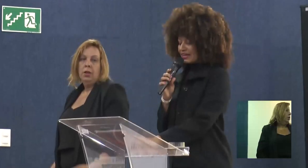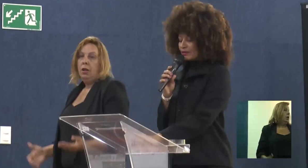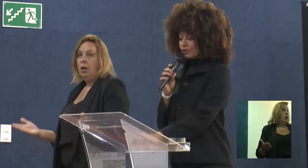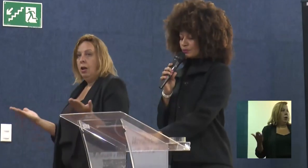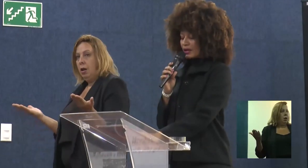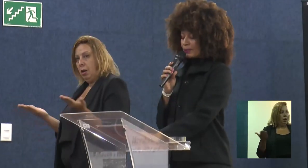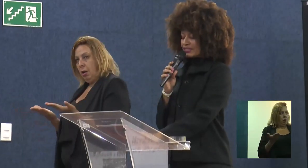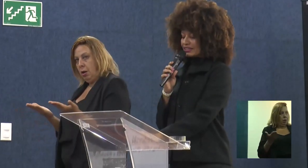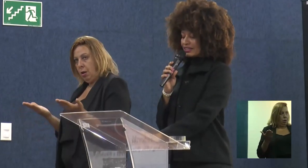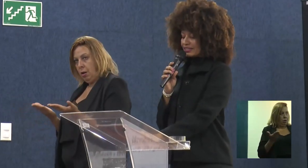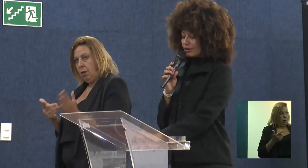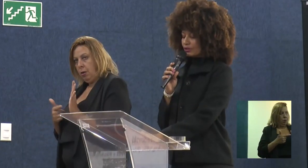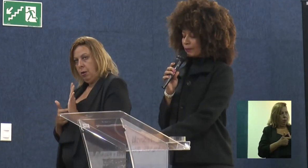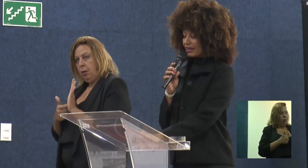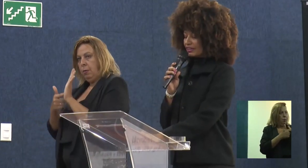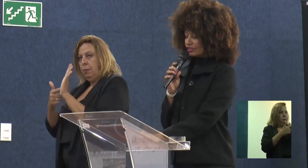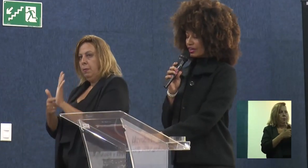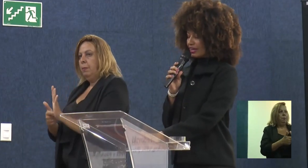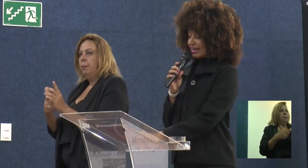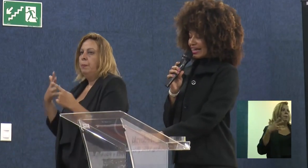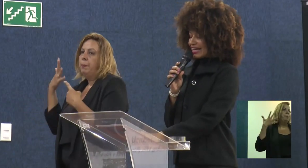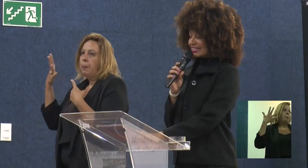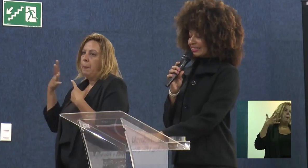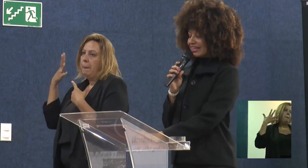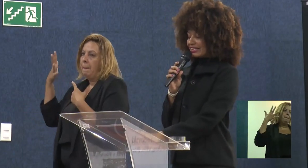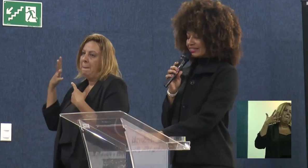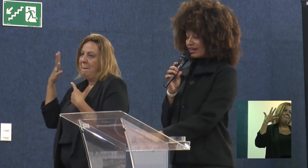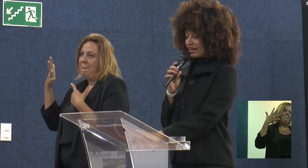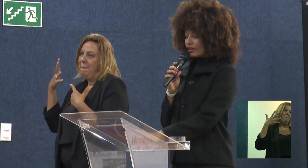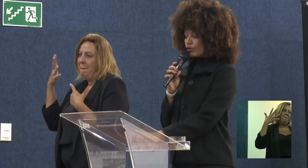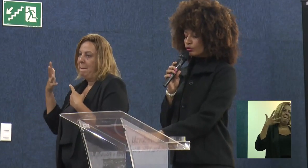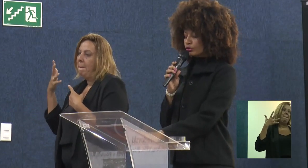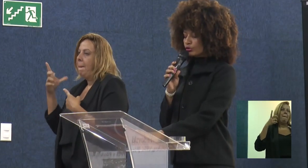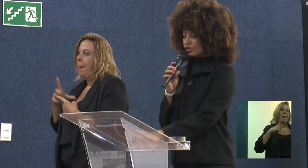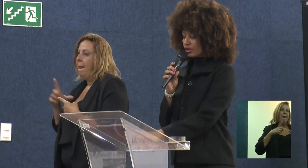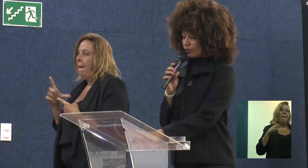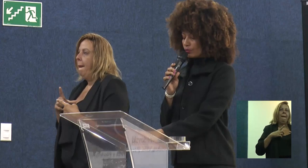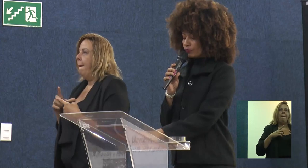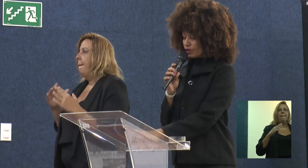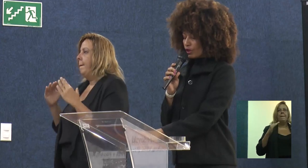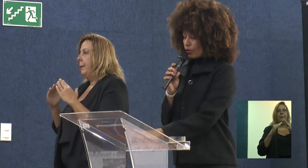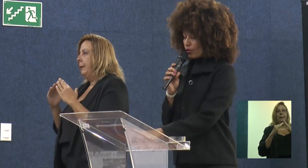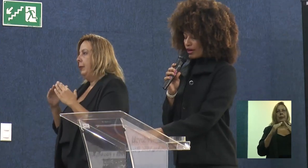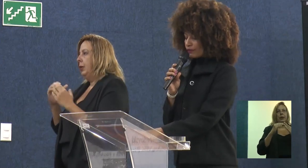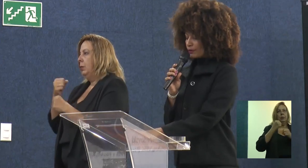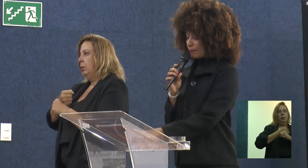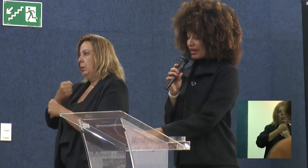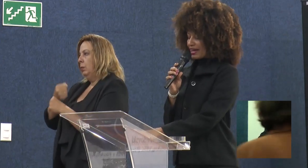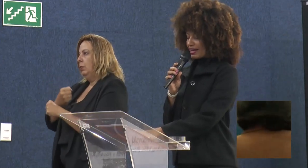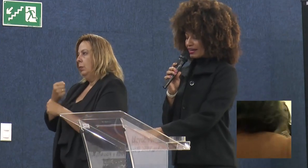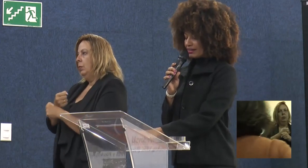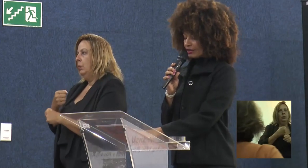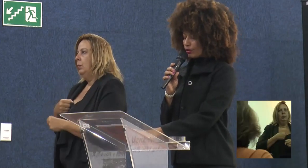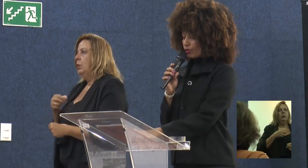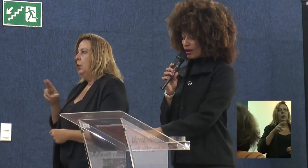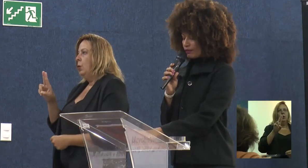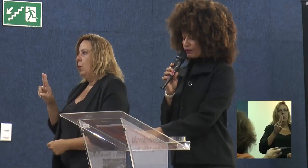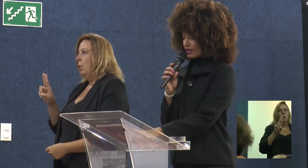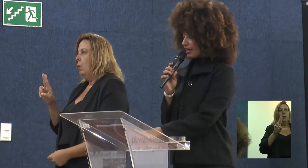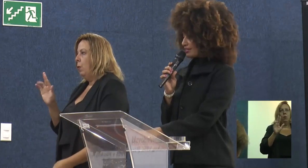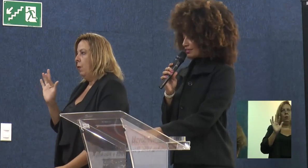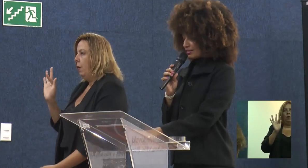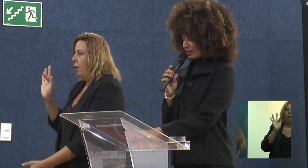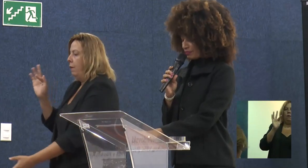Agora passaremos para a apresentação da palestra Residência em Construção, UFPEL,